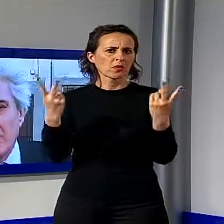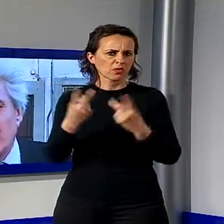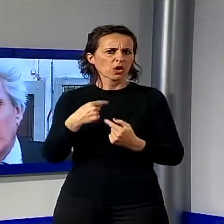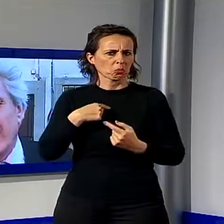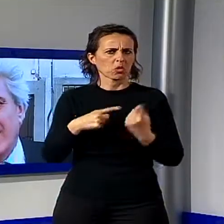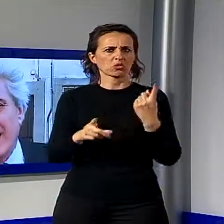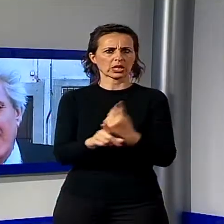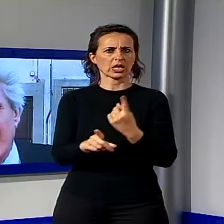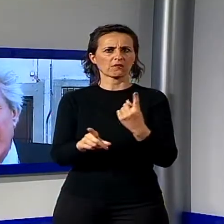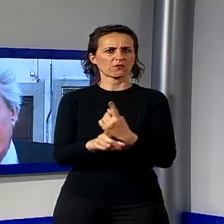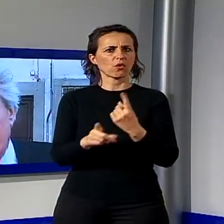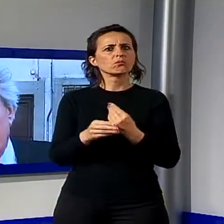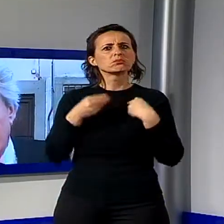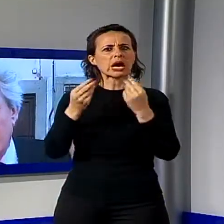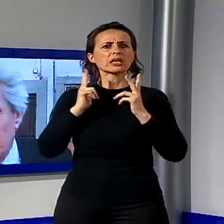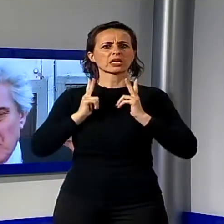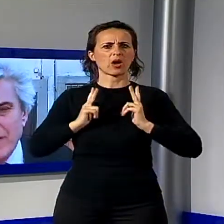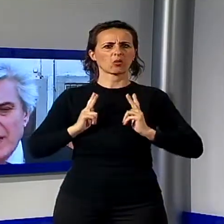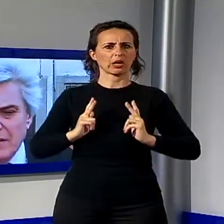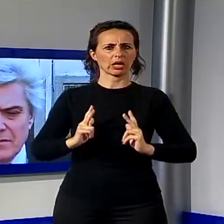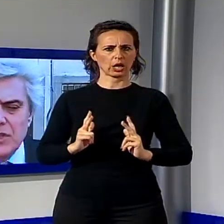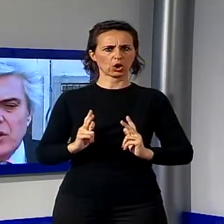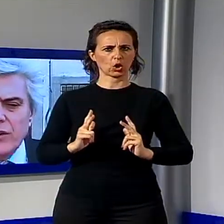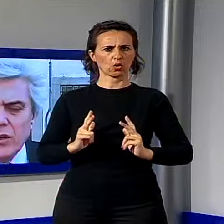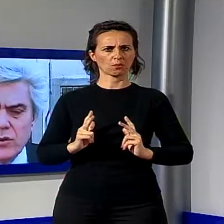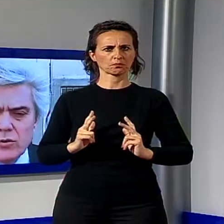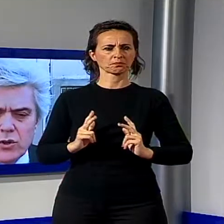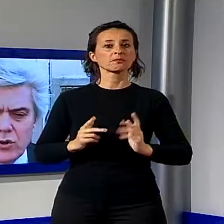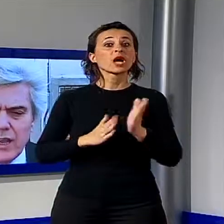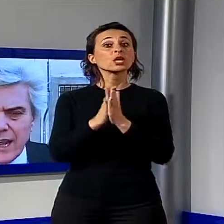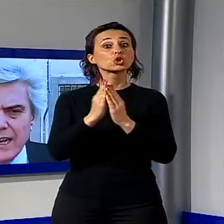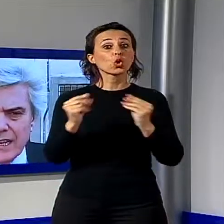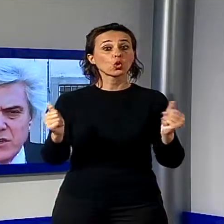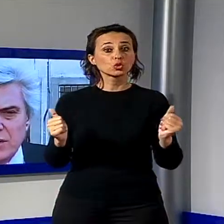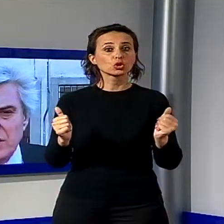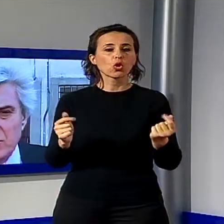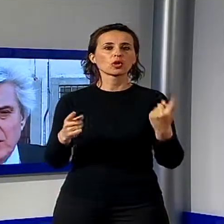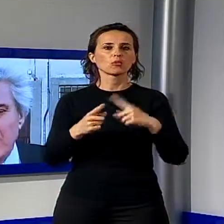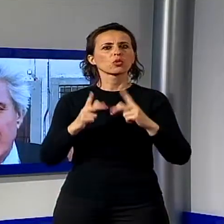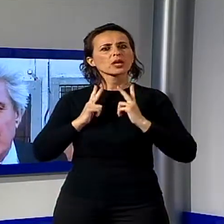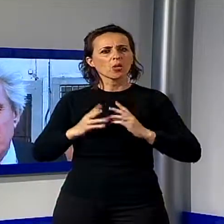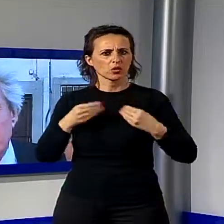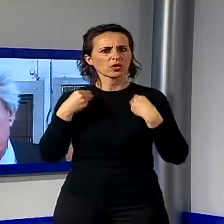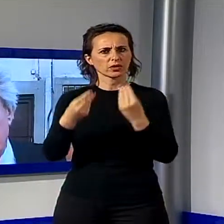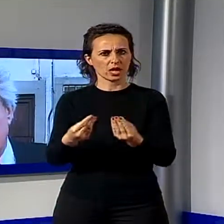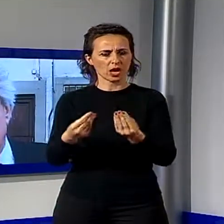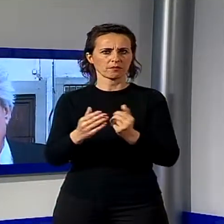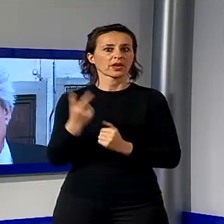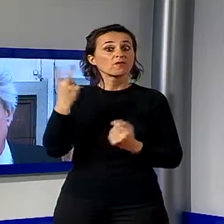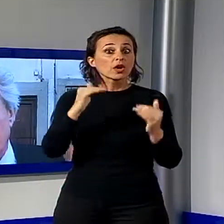questo venga, come dire, si trovino le soluzioni e anche le rassicurazioni. Di livello dei servizi è anzi il contrario, noi